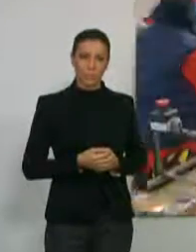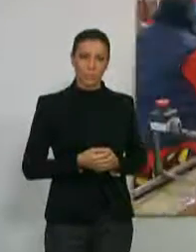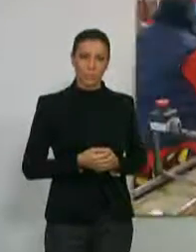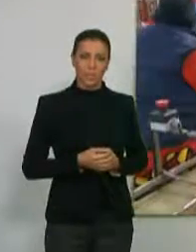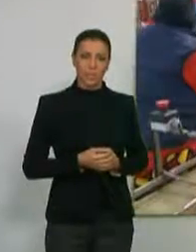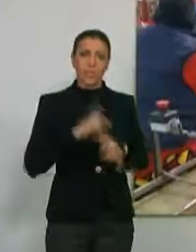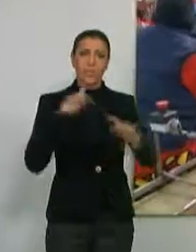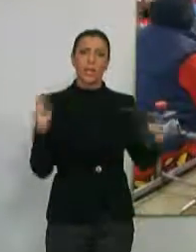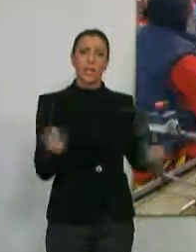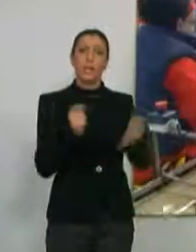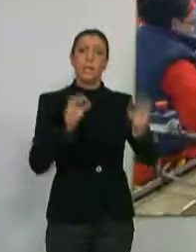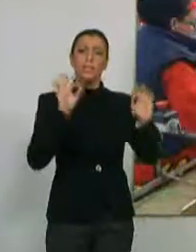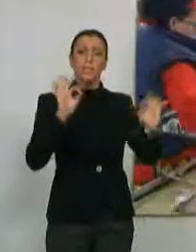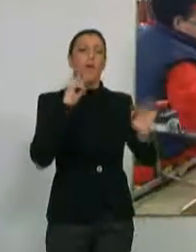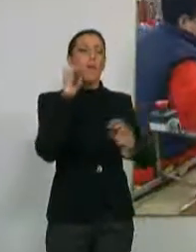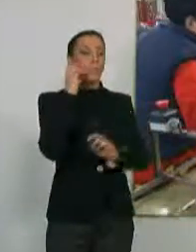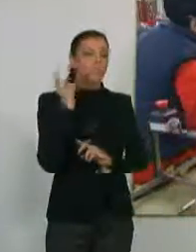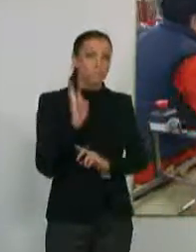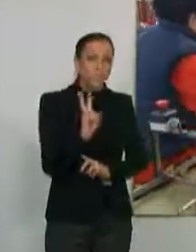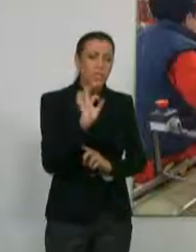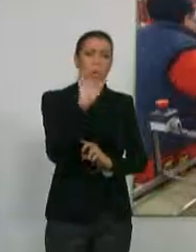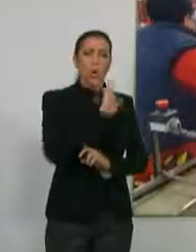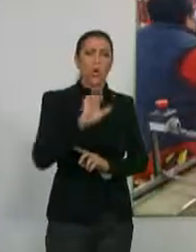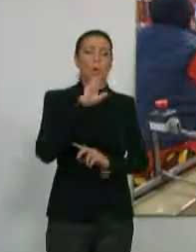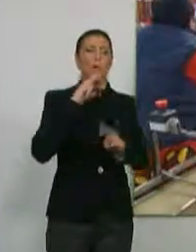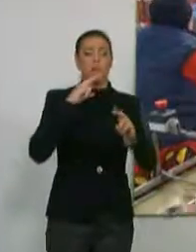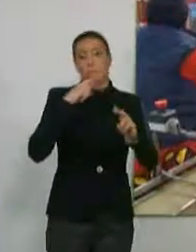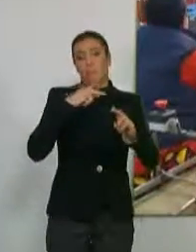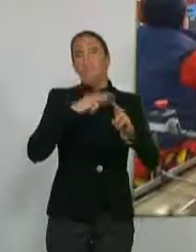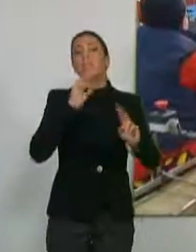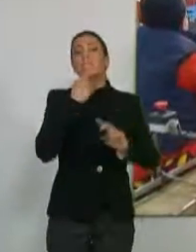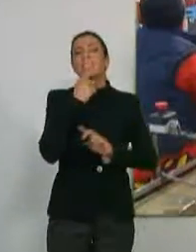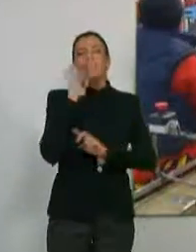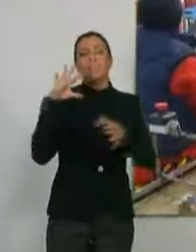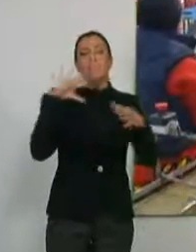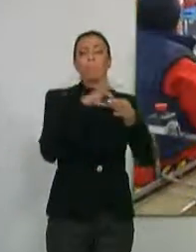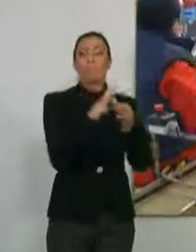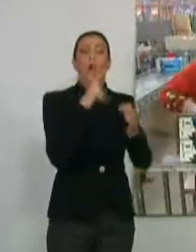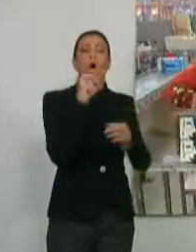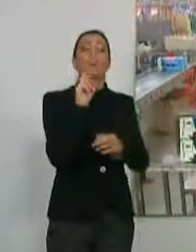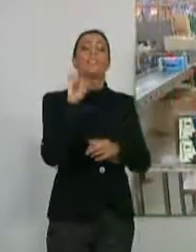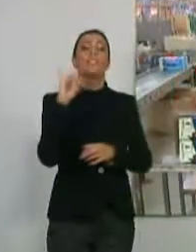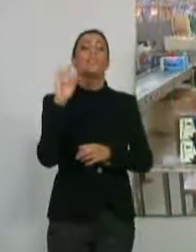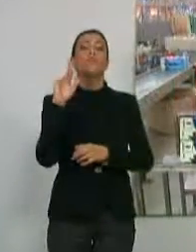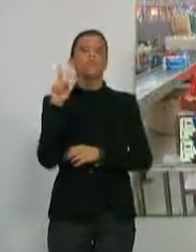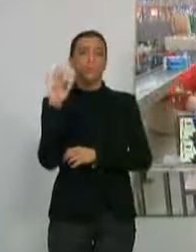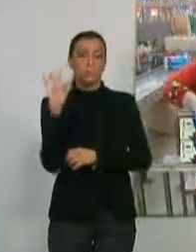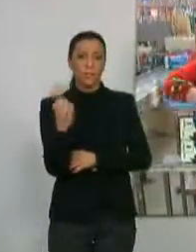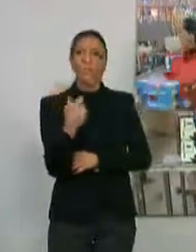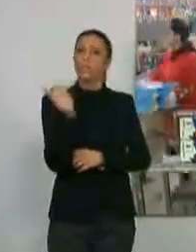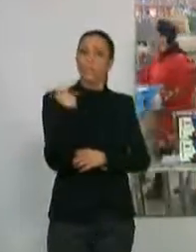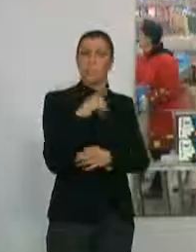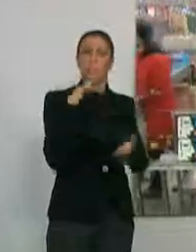La campaña de Hortalizas de Europa, Huicar Joan Joy, de Hortifruta, ha llegado a unos